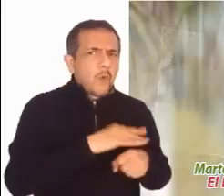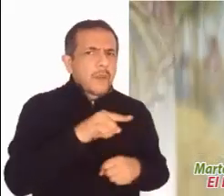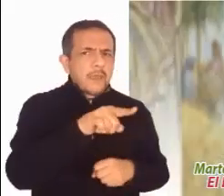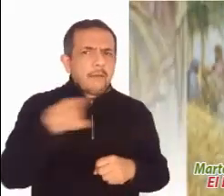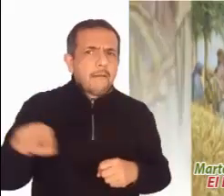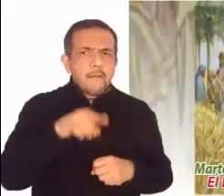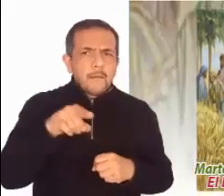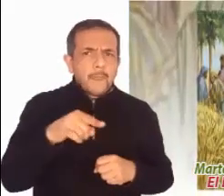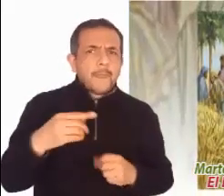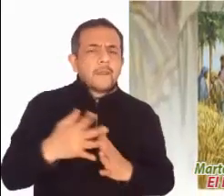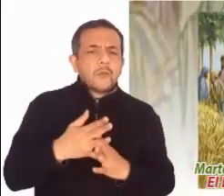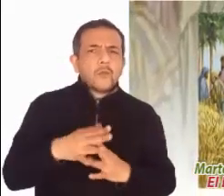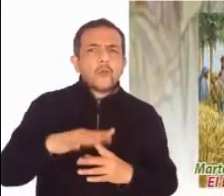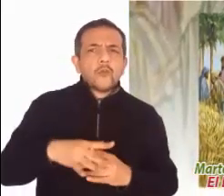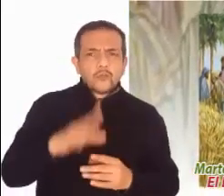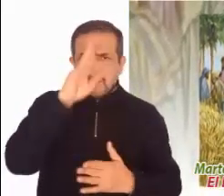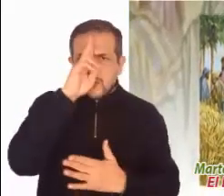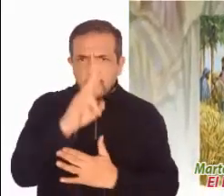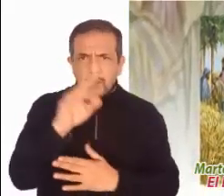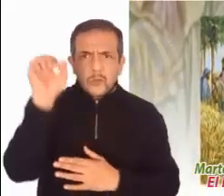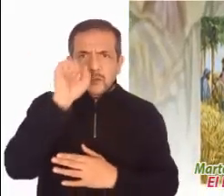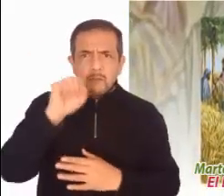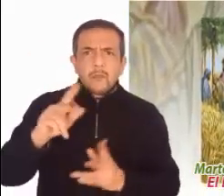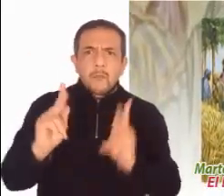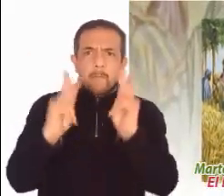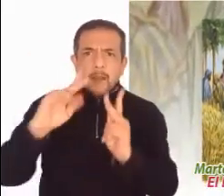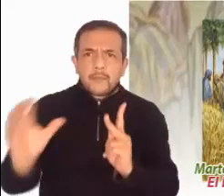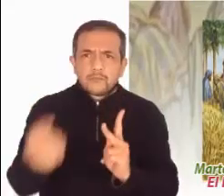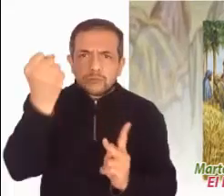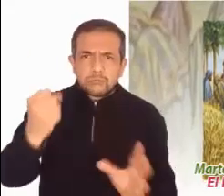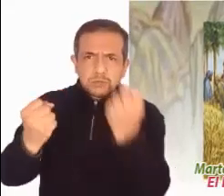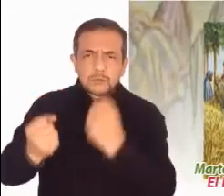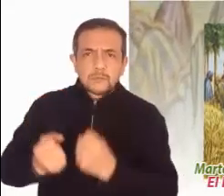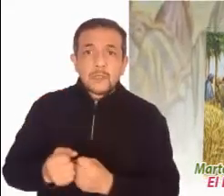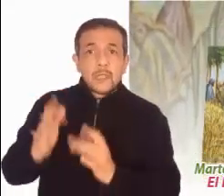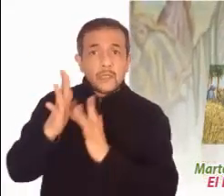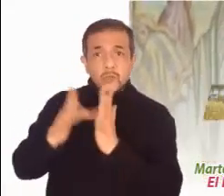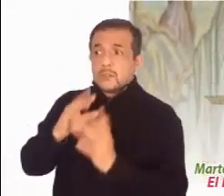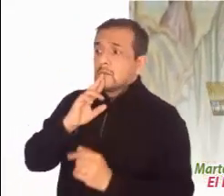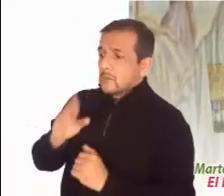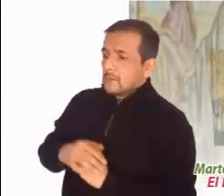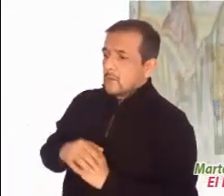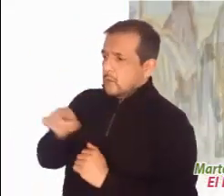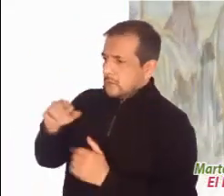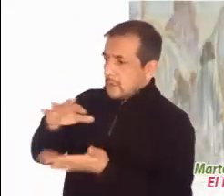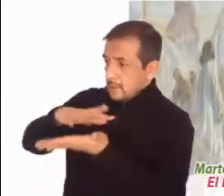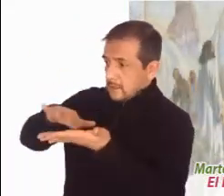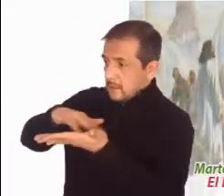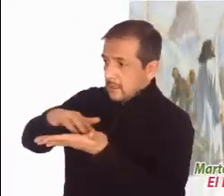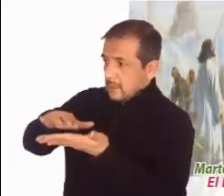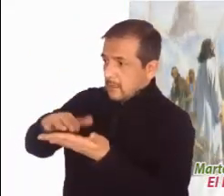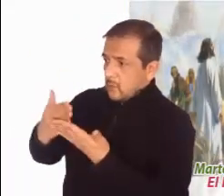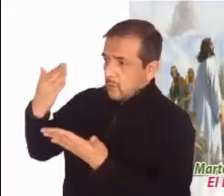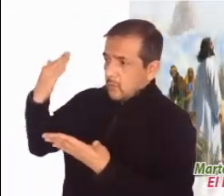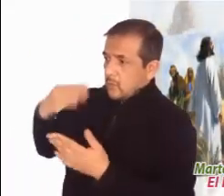¿Por qué hacen tus discípulos algo que no está permitido hacer en sábado? Él les respondió, ¿No han leído